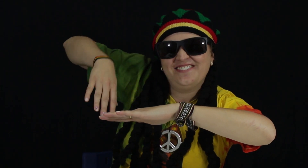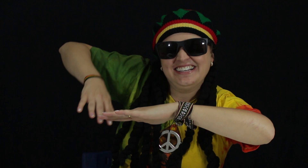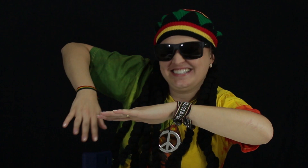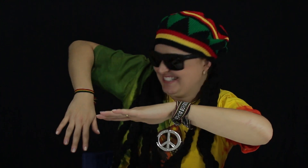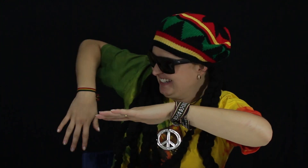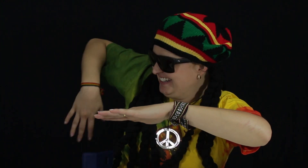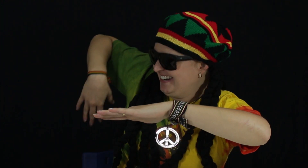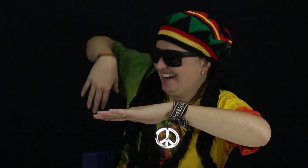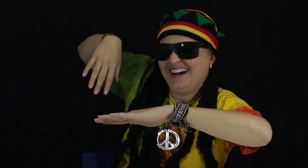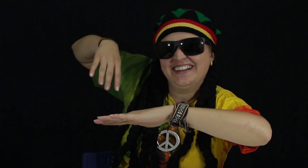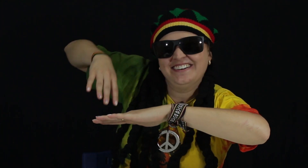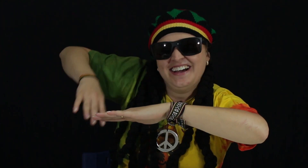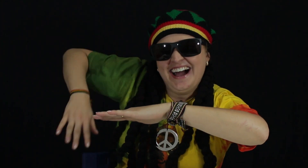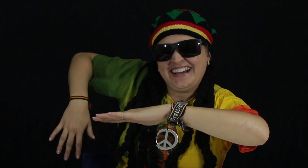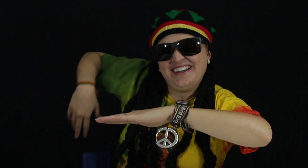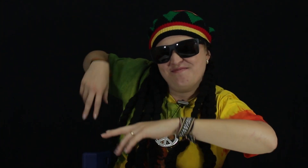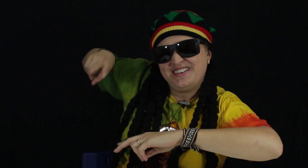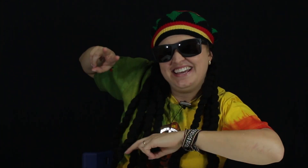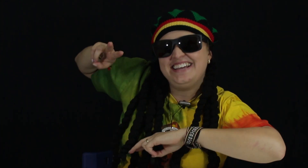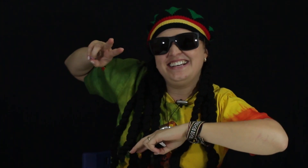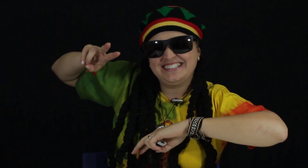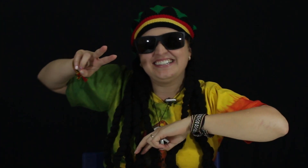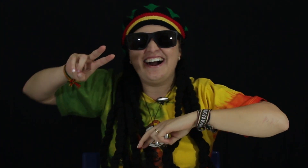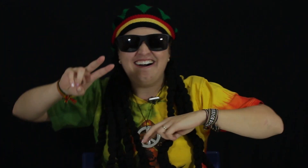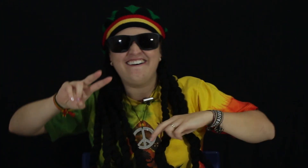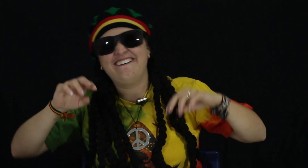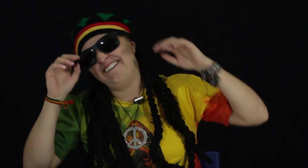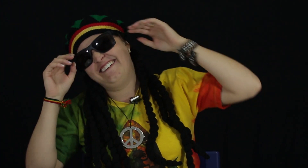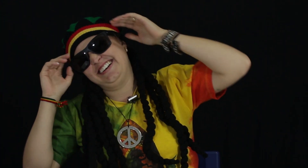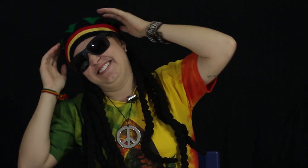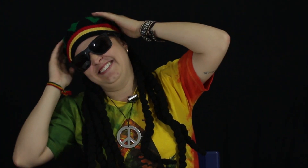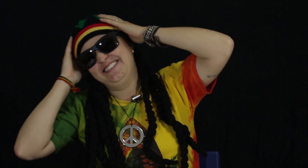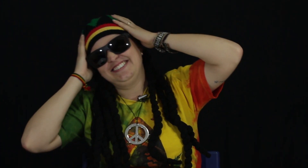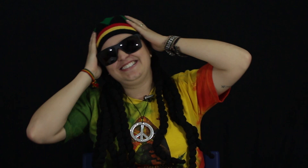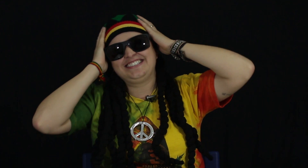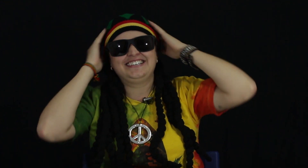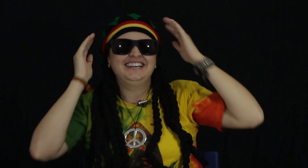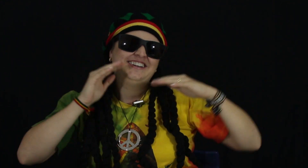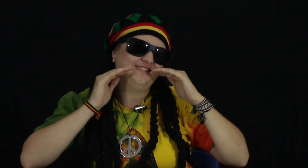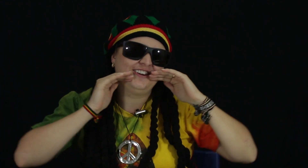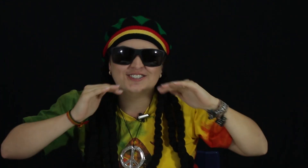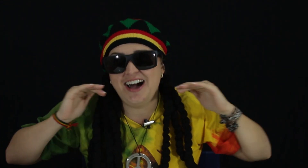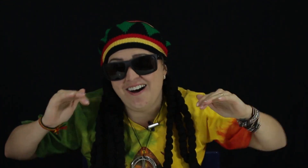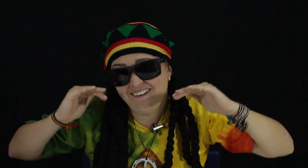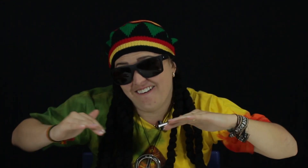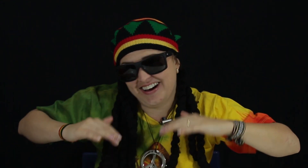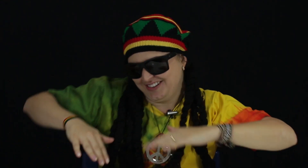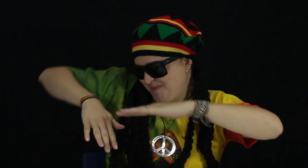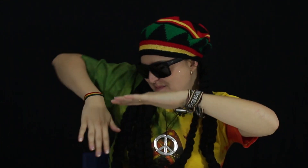balançando, aquela brisa da hora, nossa, não vejo a hora de ir pra